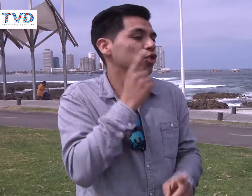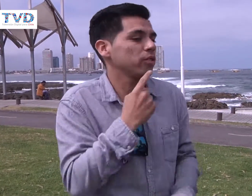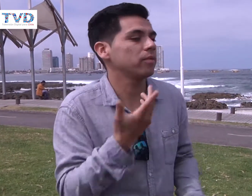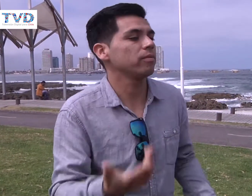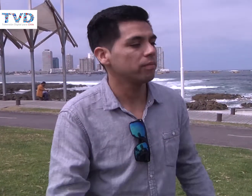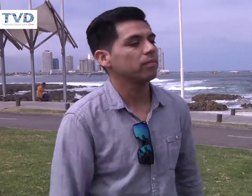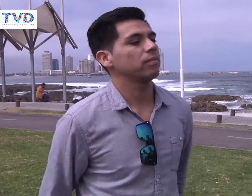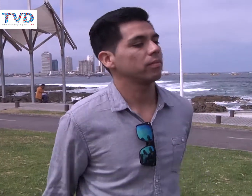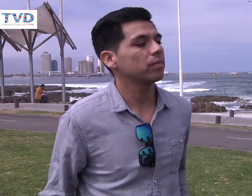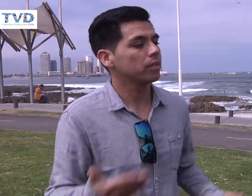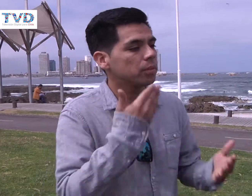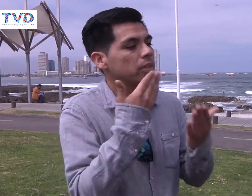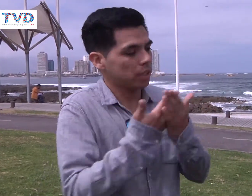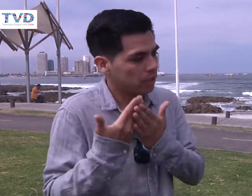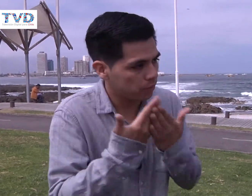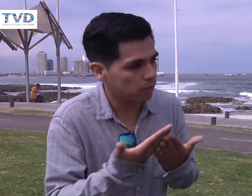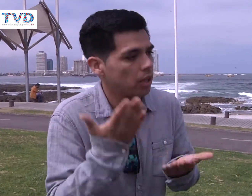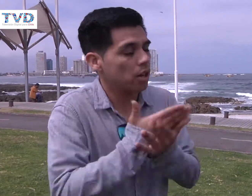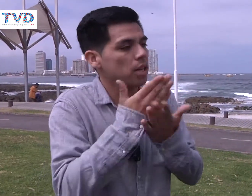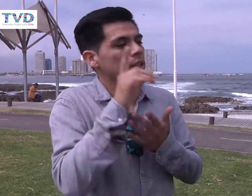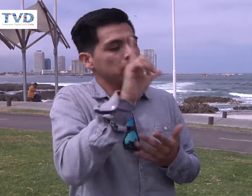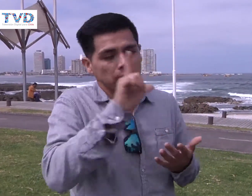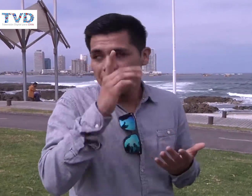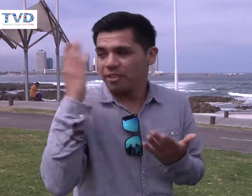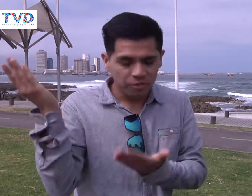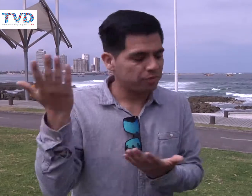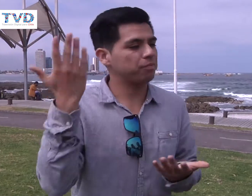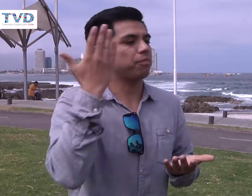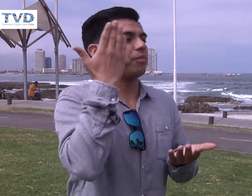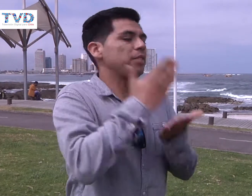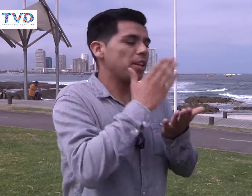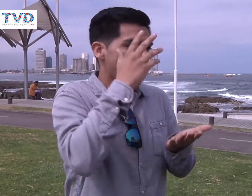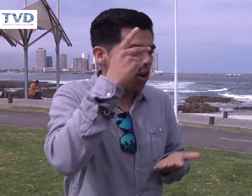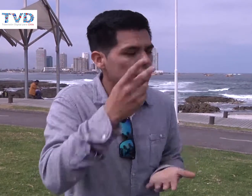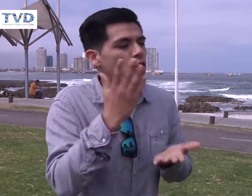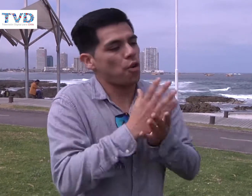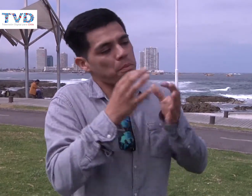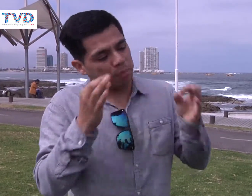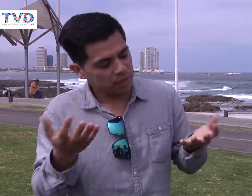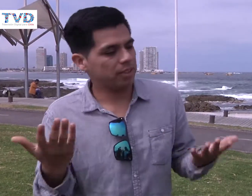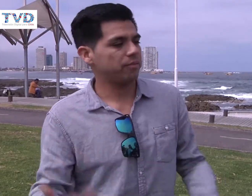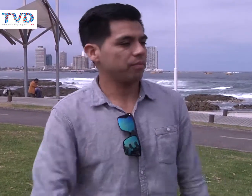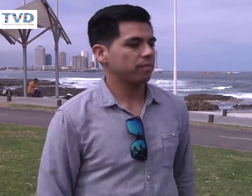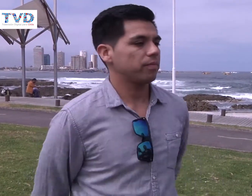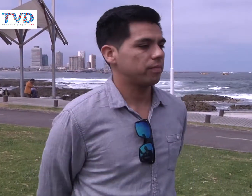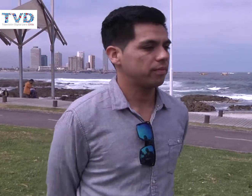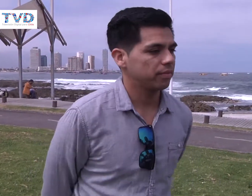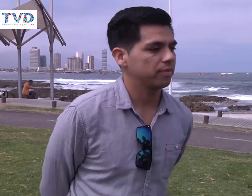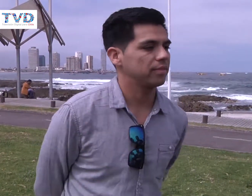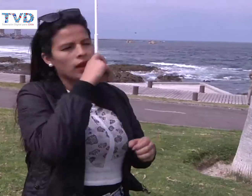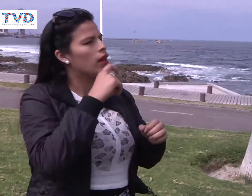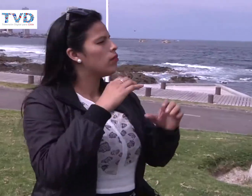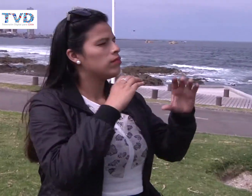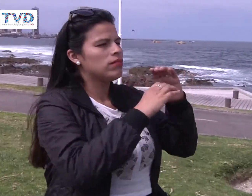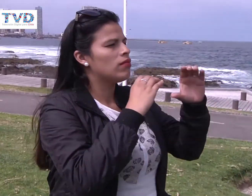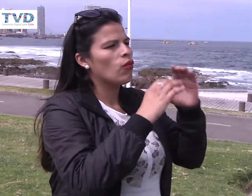inteligente, porque yo obviamente terminé de estudiar, terminé mi liceo técnico profesional con mi carrera. Es muy difícil